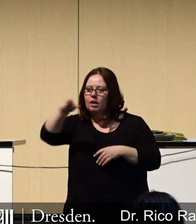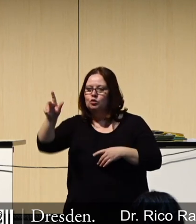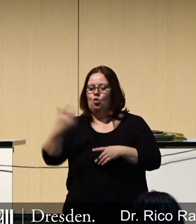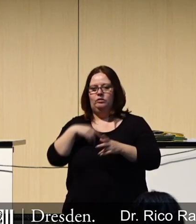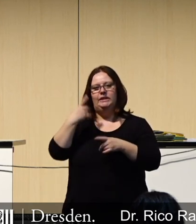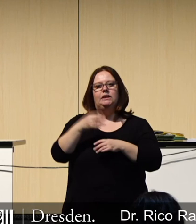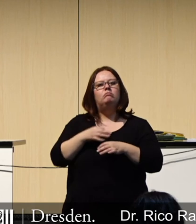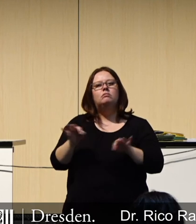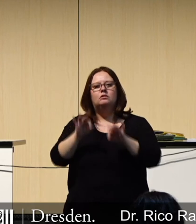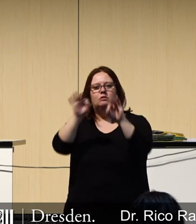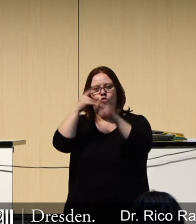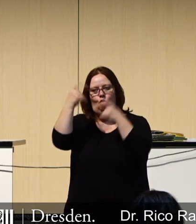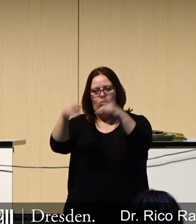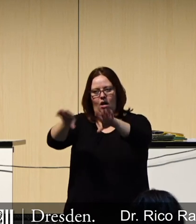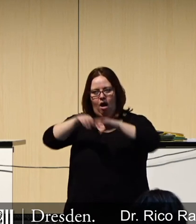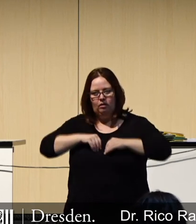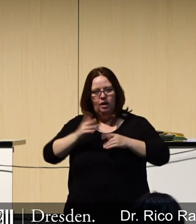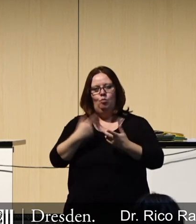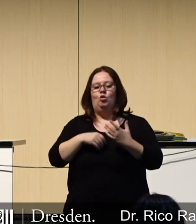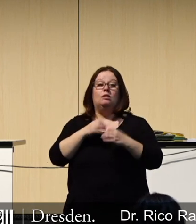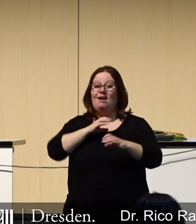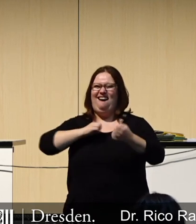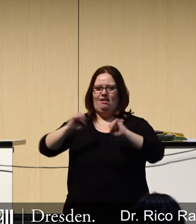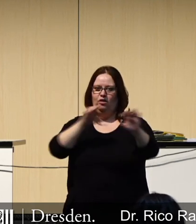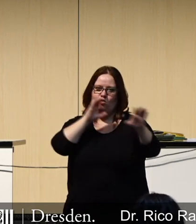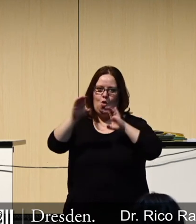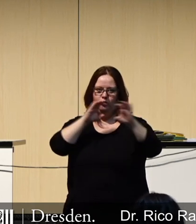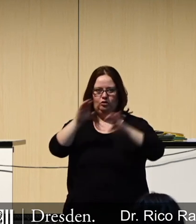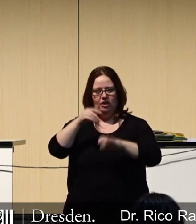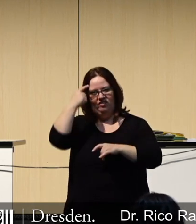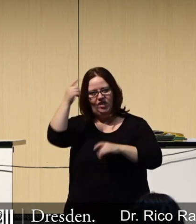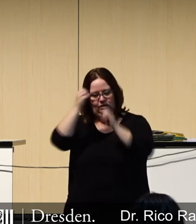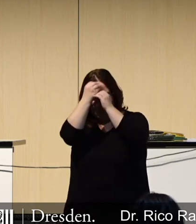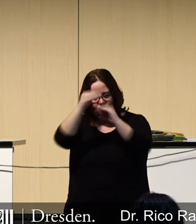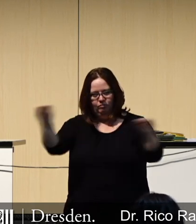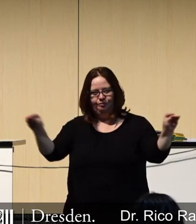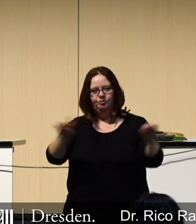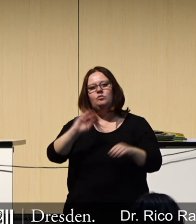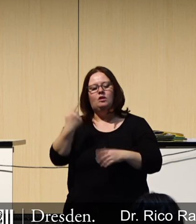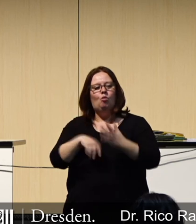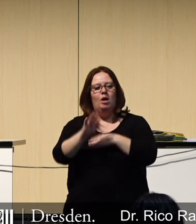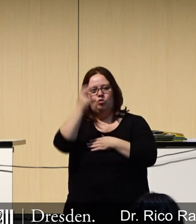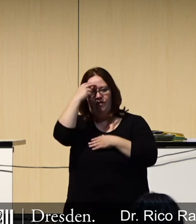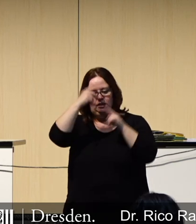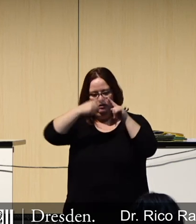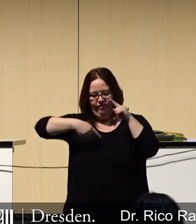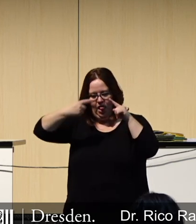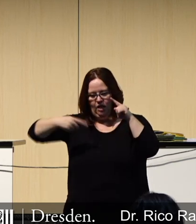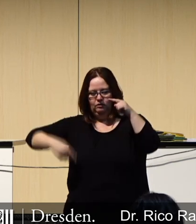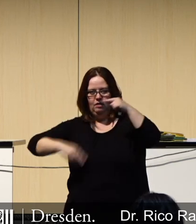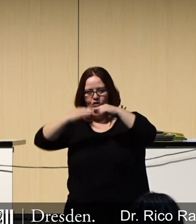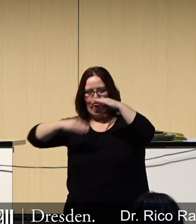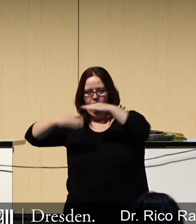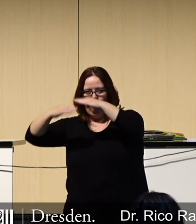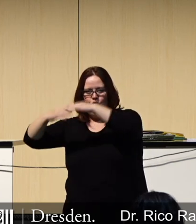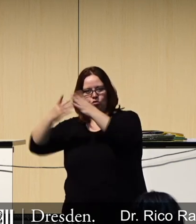gesundheitlichen Risiken auf, kommuniziert aktiv den Stand des Wissens zu möglichen Risiken, arbeitet dort, wo Wissenslücken bestehen, aktiv an der